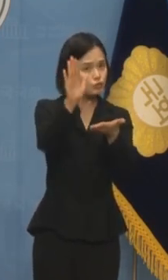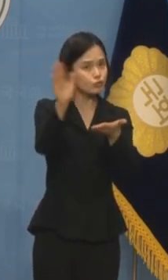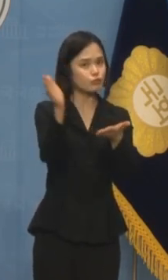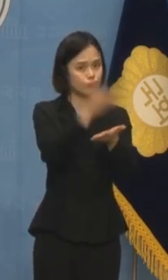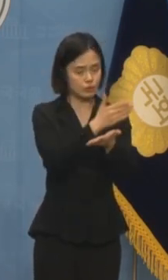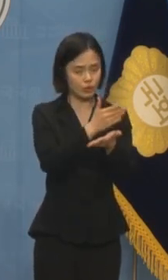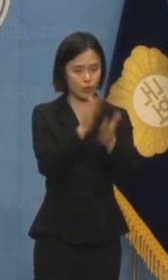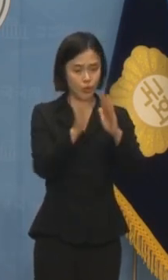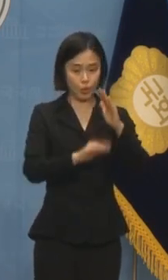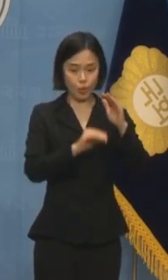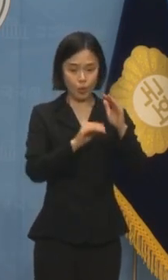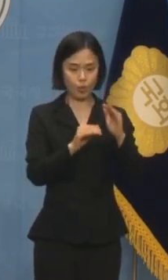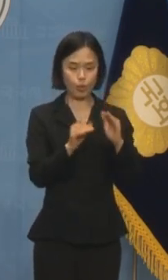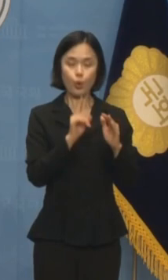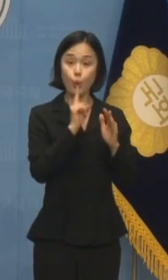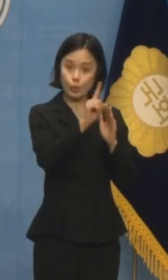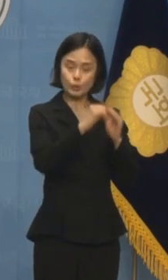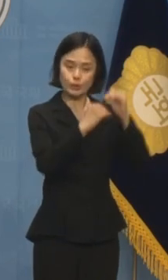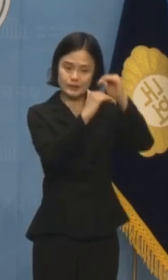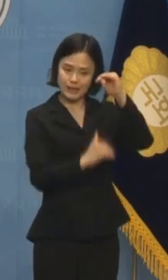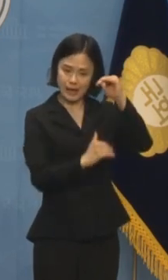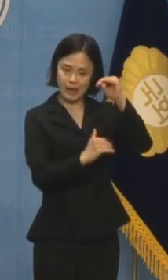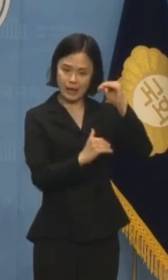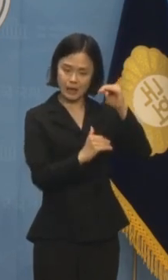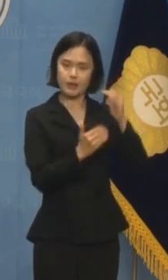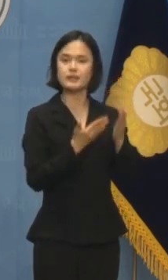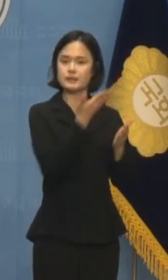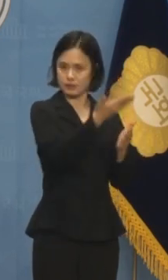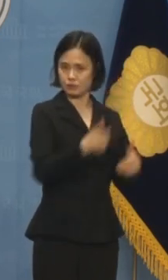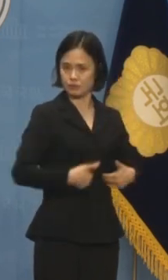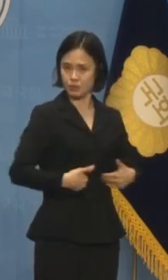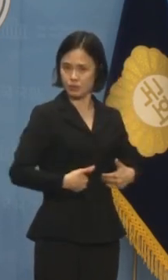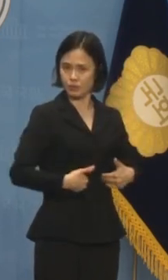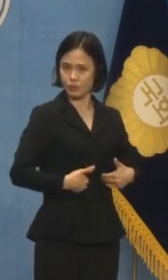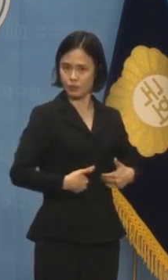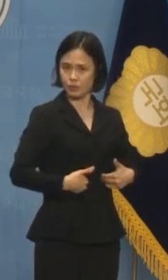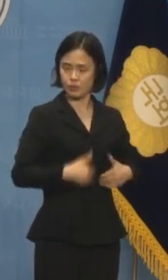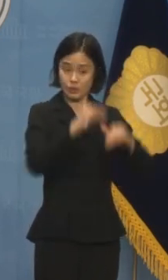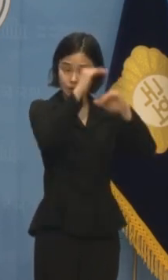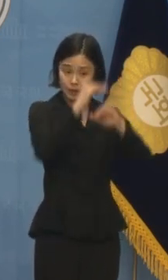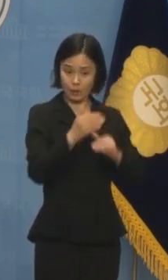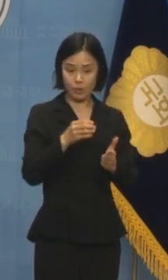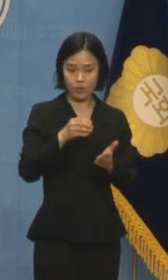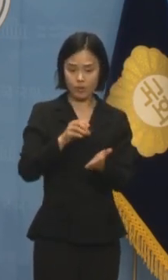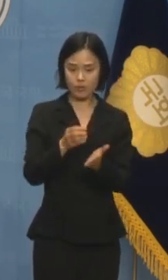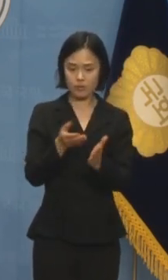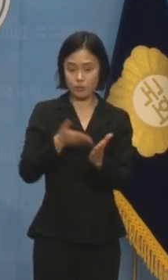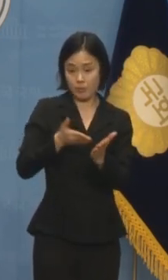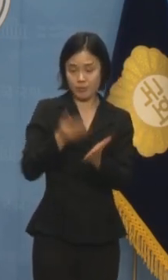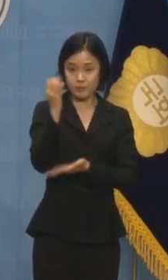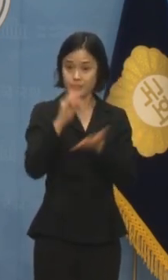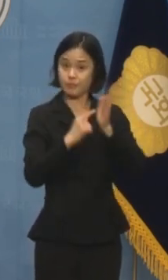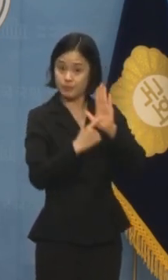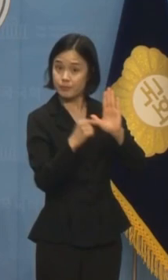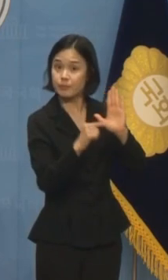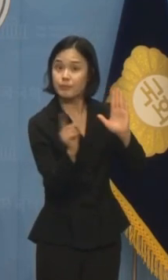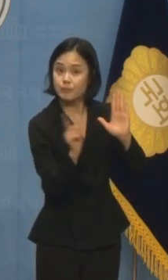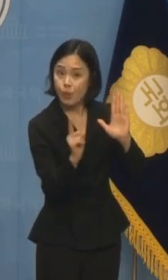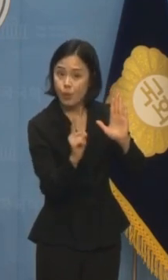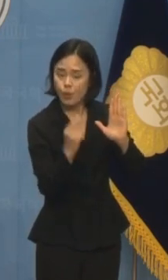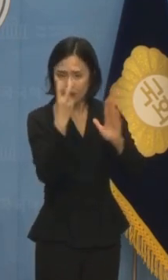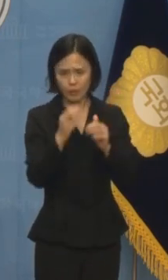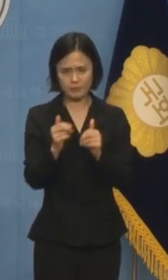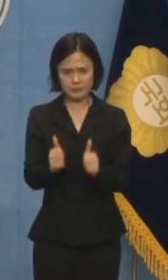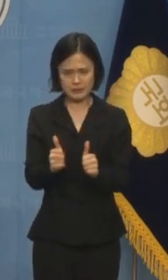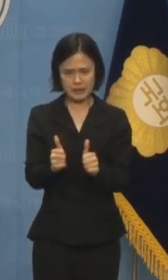되어 있습니다. 공소장 기사화가 언론사의 취재력인지 검찰의 언론 플레이인지